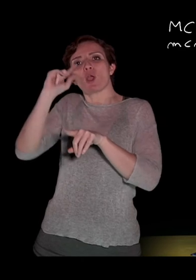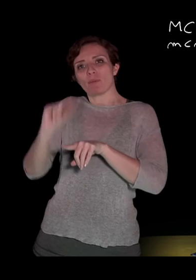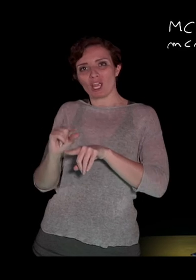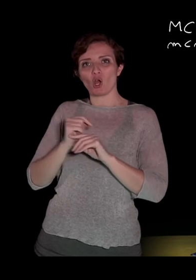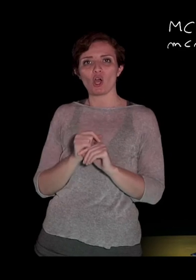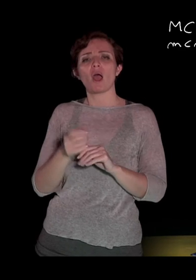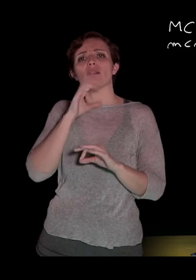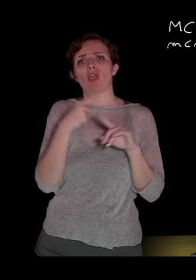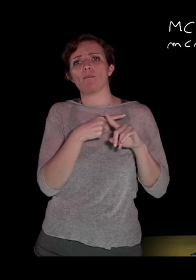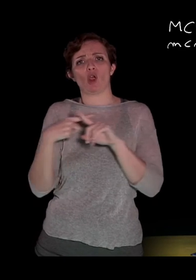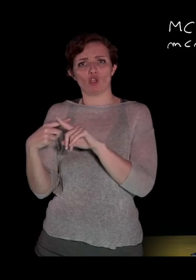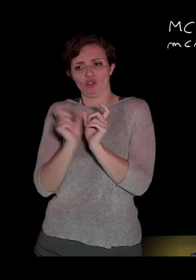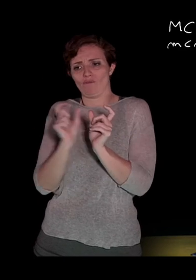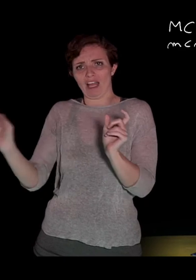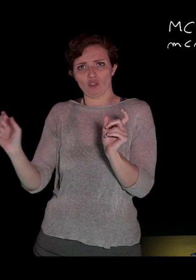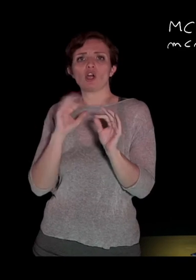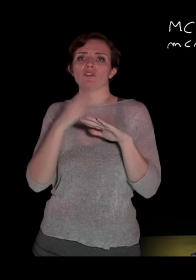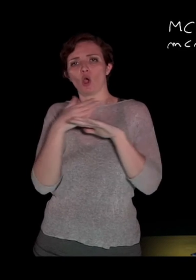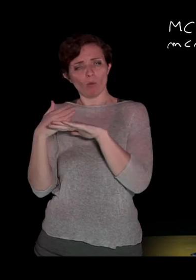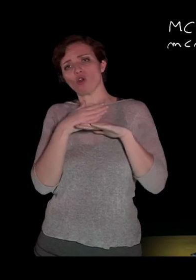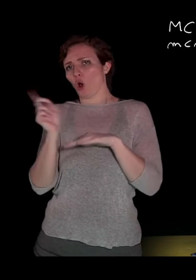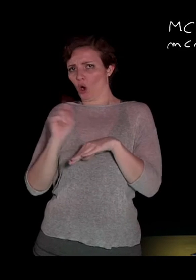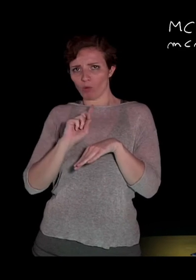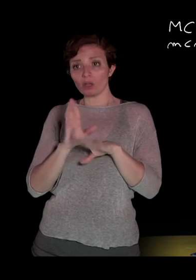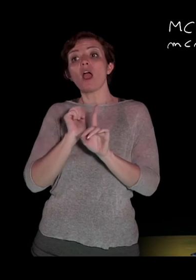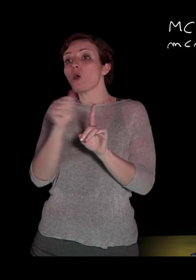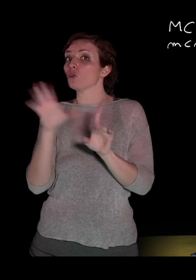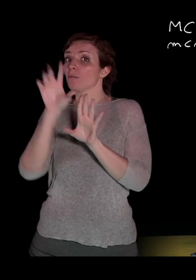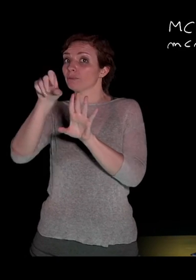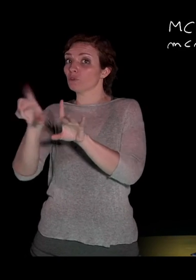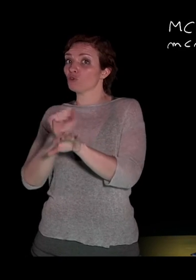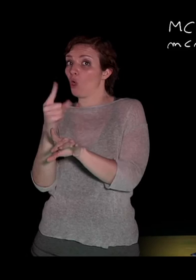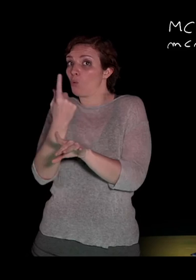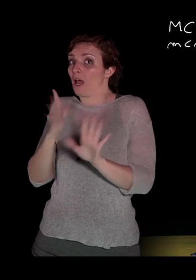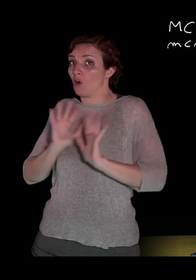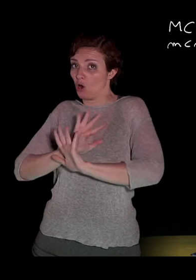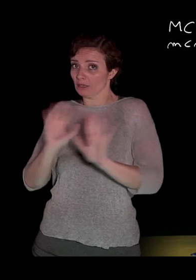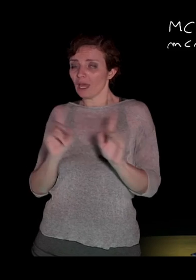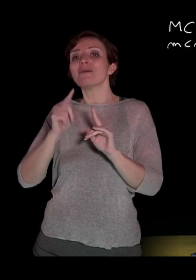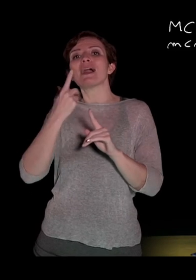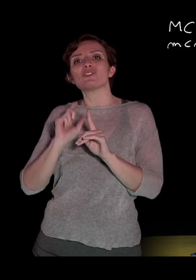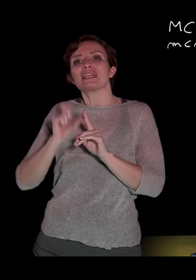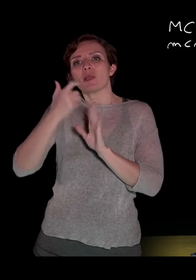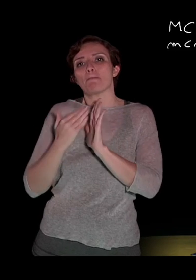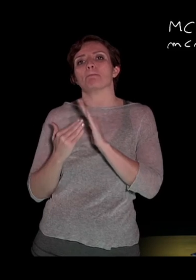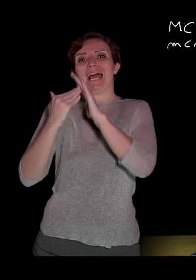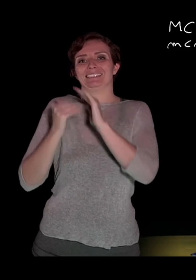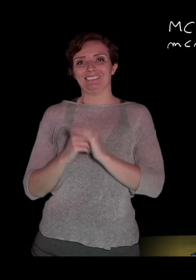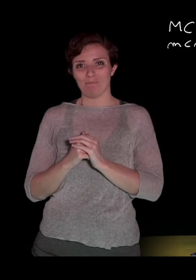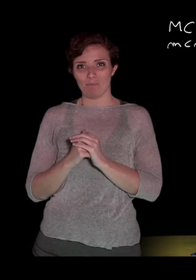quanti, quindi non soltanto quelli comuni, quindi fattori comuni e non comuni, ognuno sempre preso una sola volta però con il massimo esponente. Traslando questi